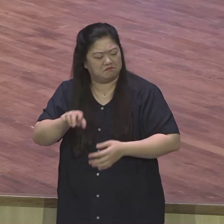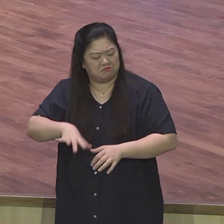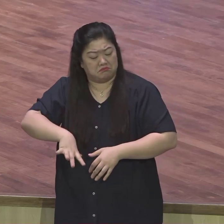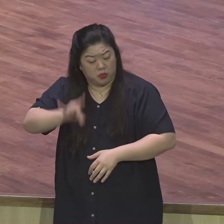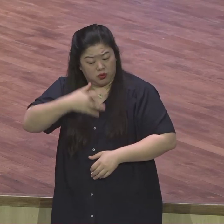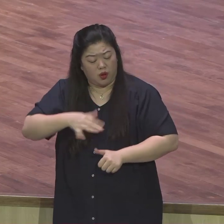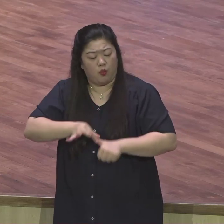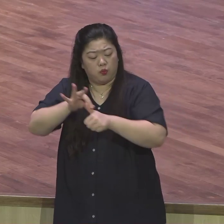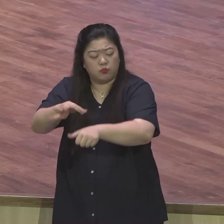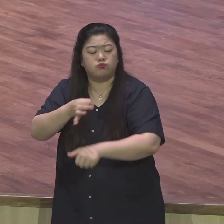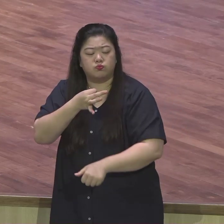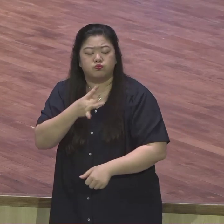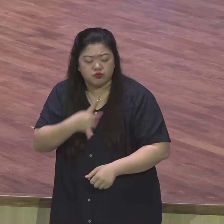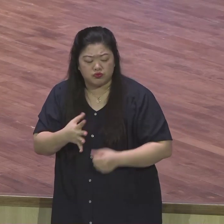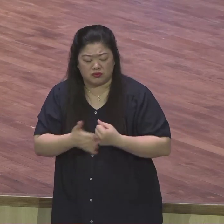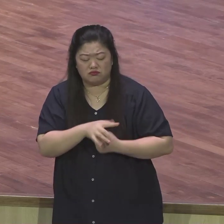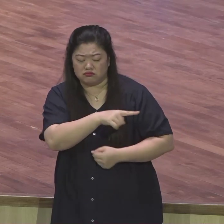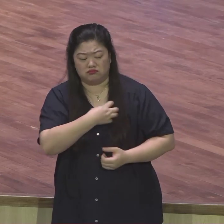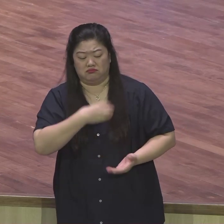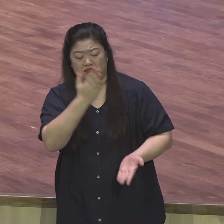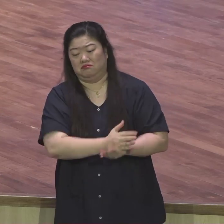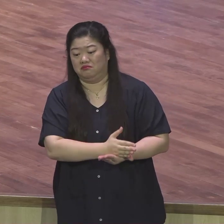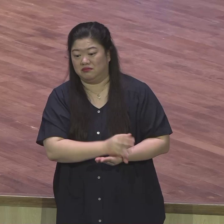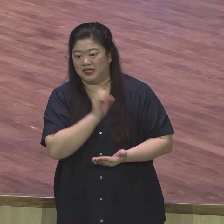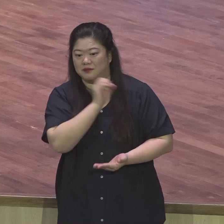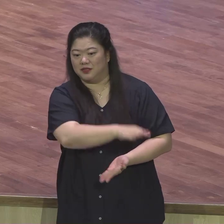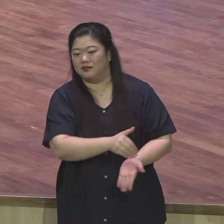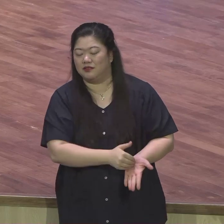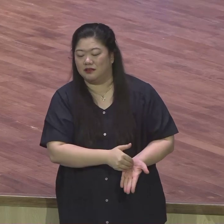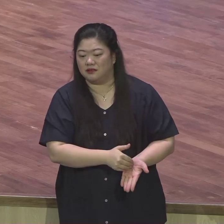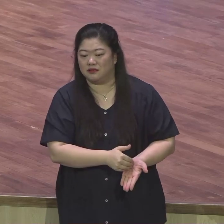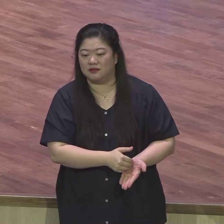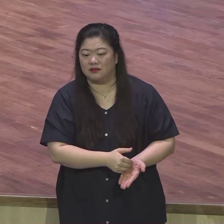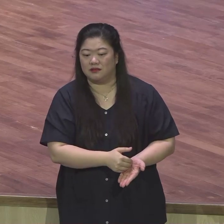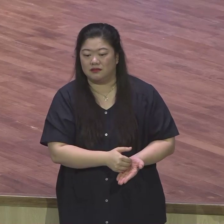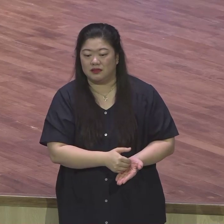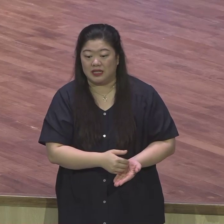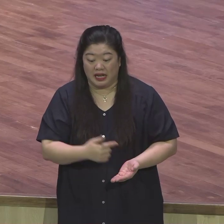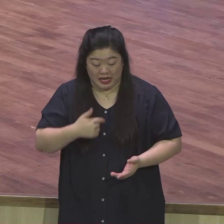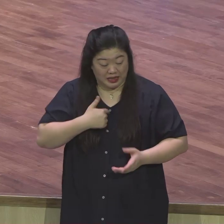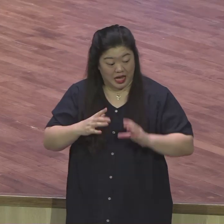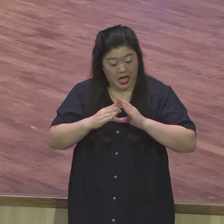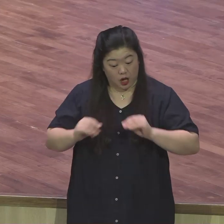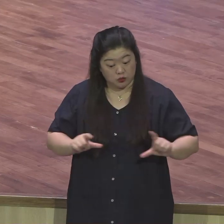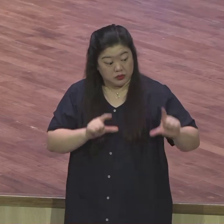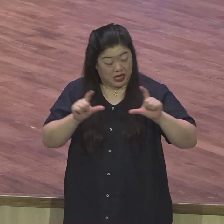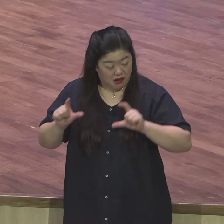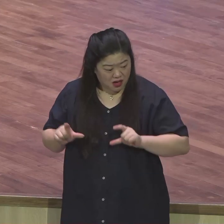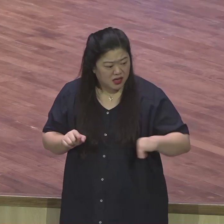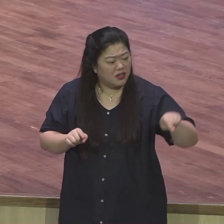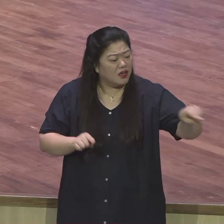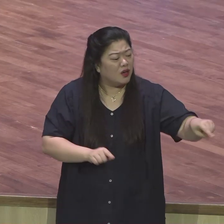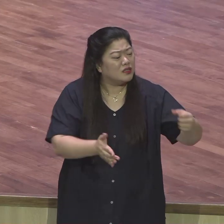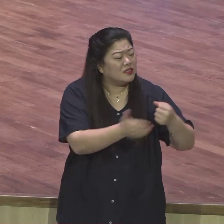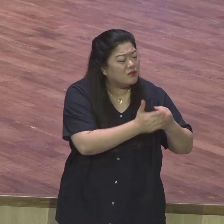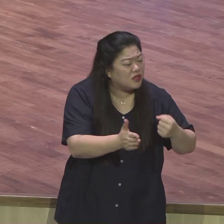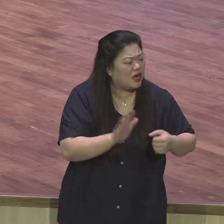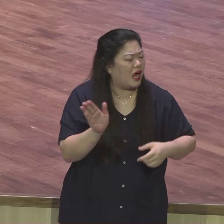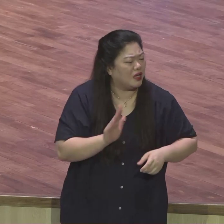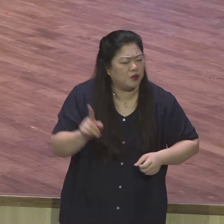걱정하지 마세요. 하나님 하셨습니다. 우리 영경의 성도들 이렇게 영적인 멋이